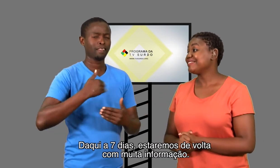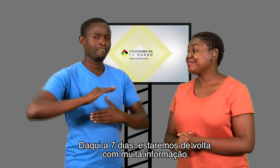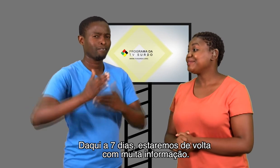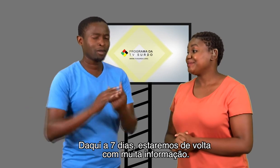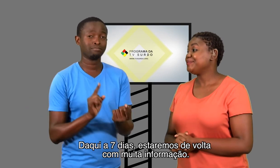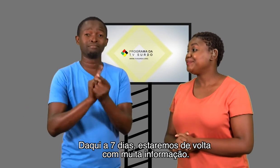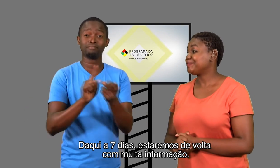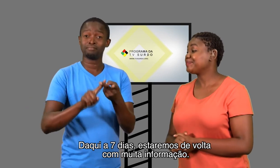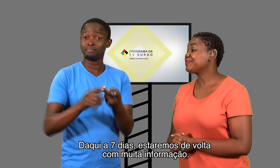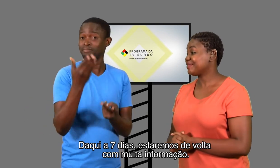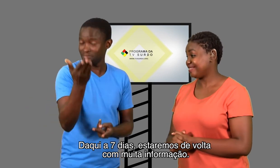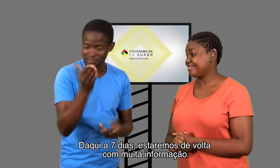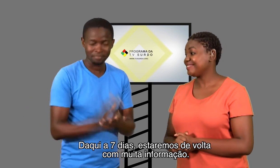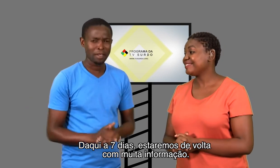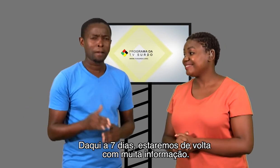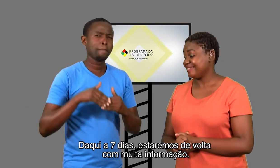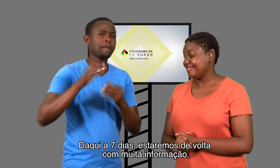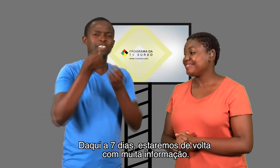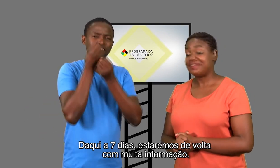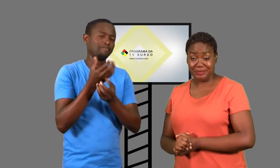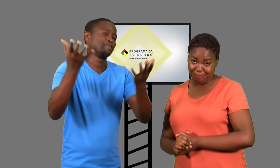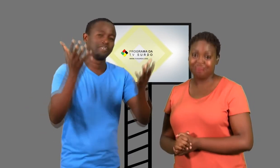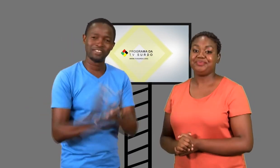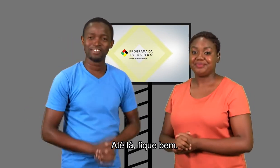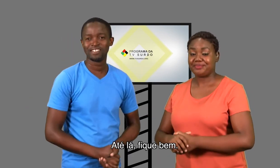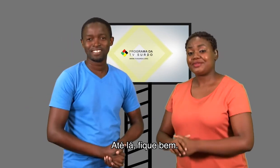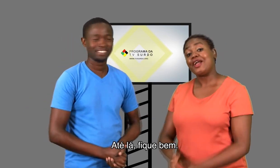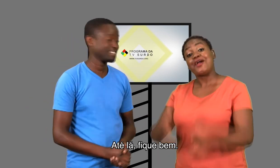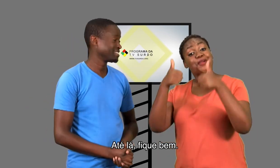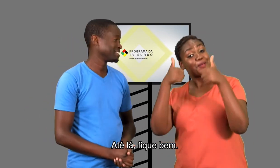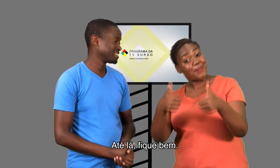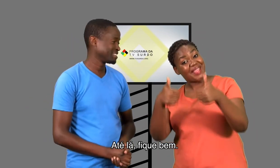dias, estaremos de volta com muita informação. Até lá. Fique bem.